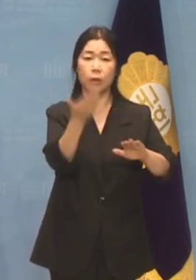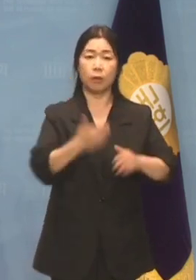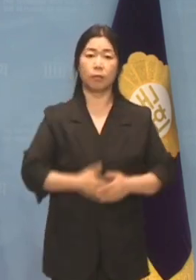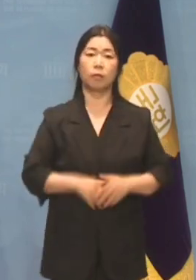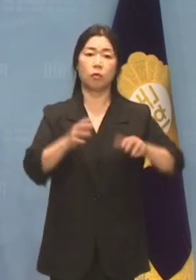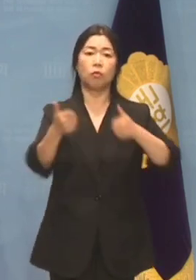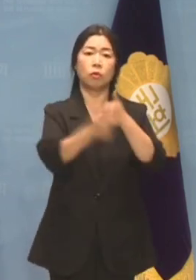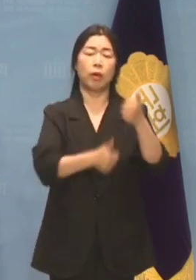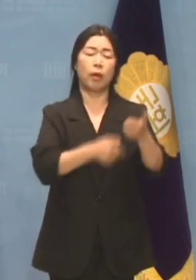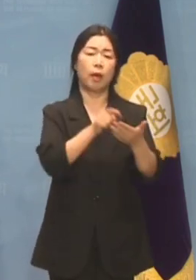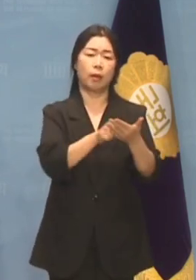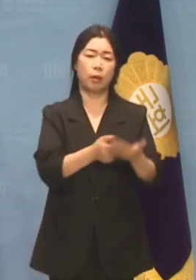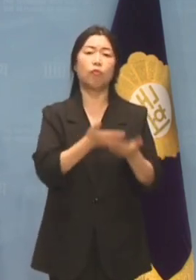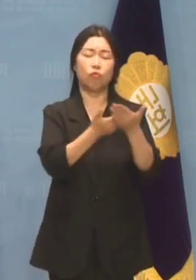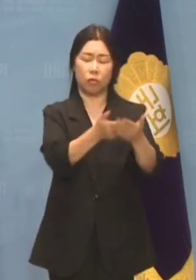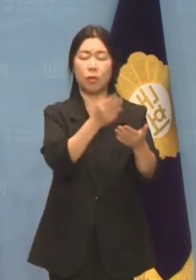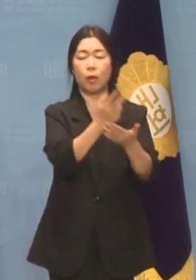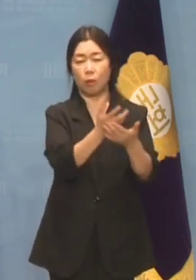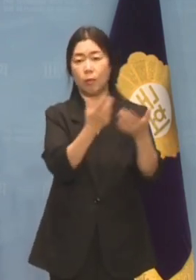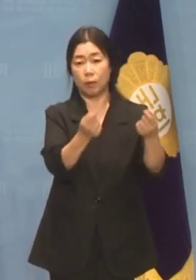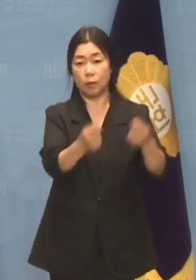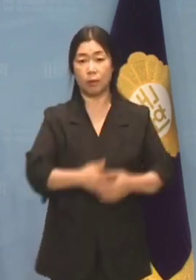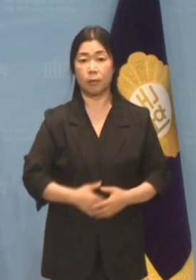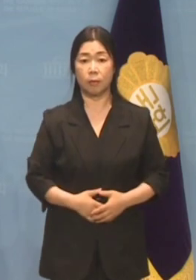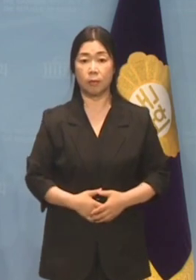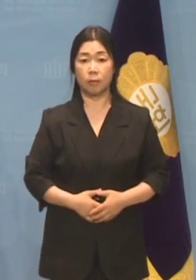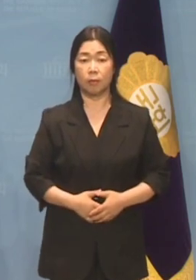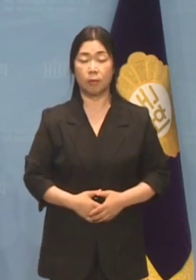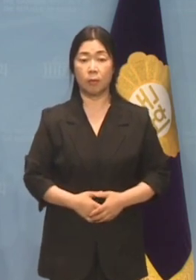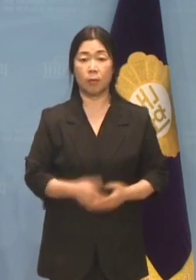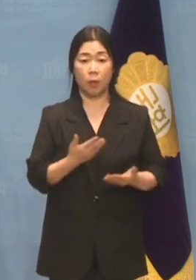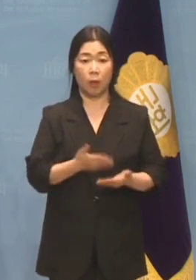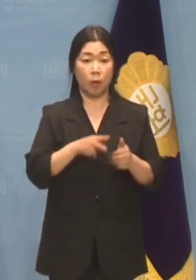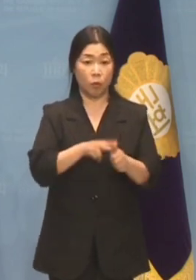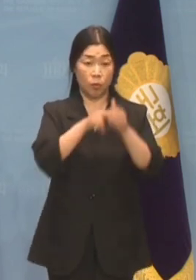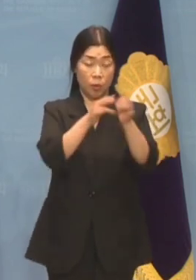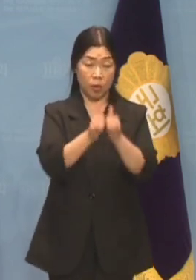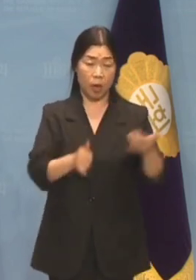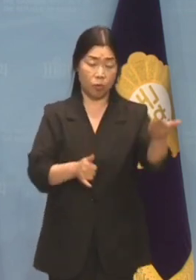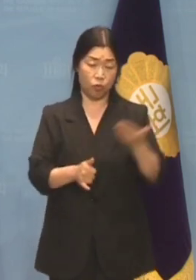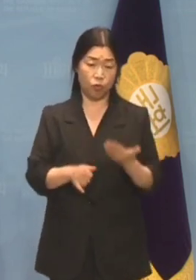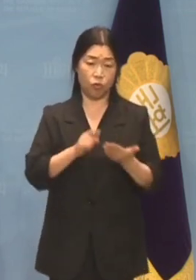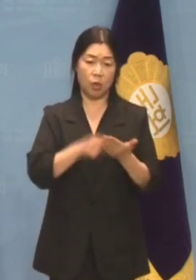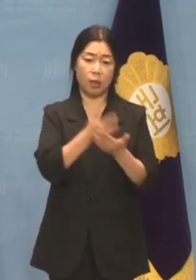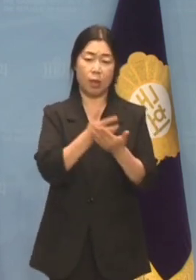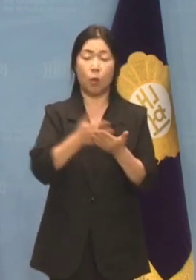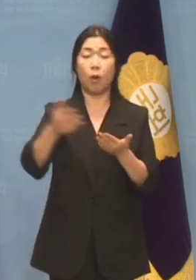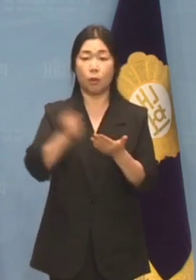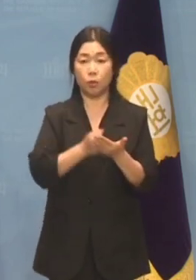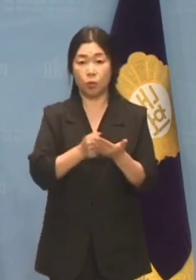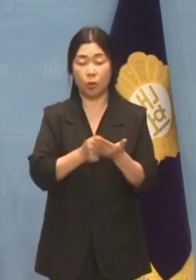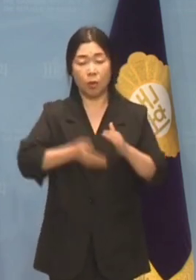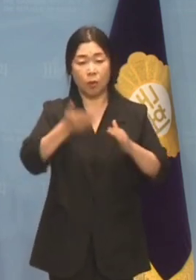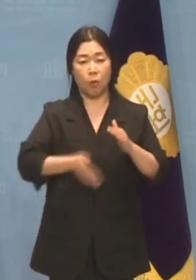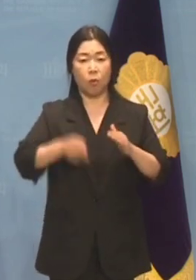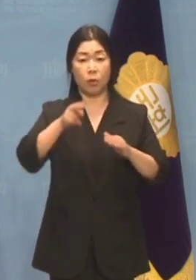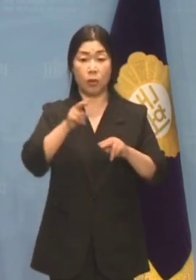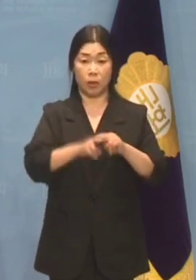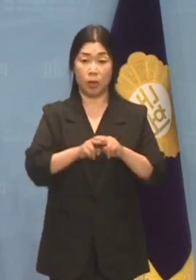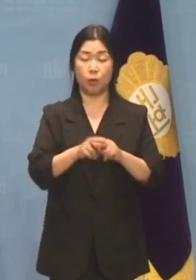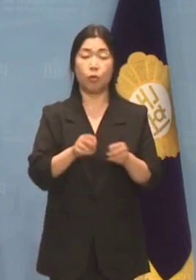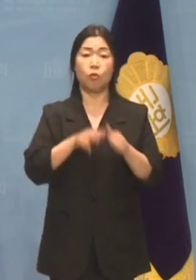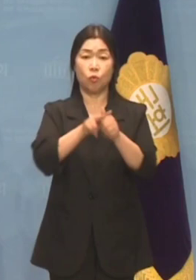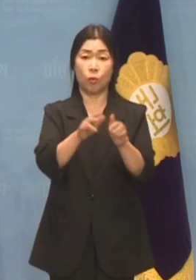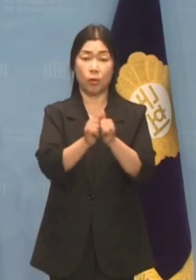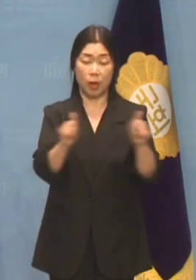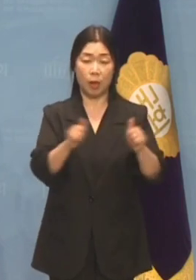자료입니다. 국회와 언론은 후보자 측이 제공한 인사청문자료를 바탕으로 공직 후보자의